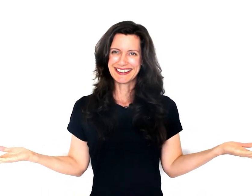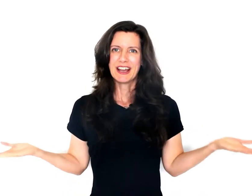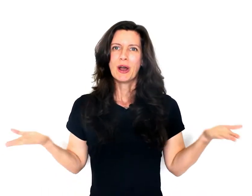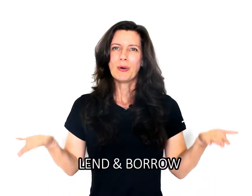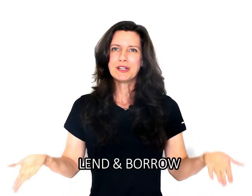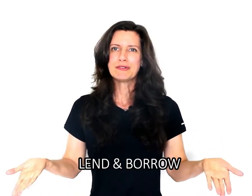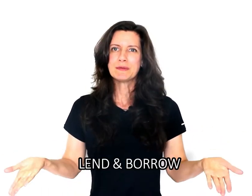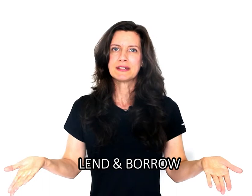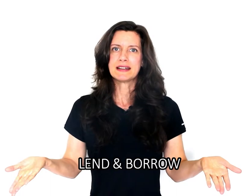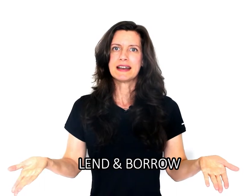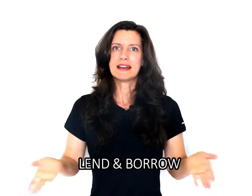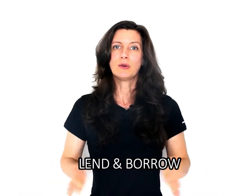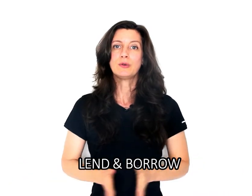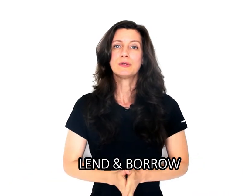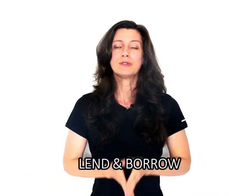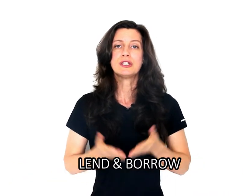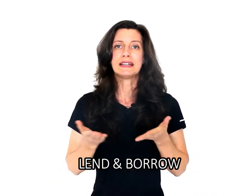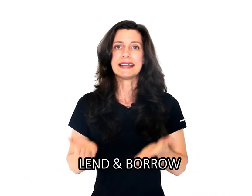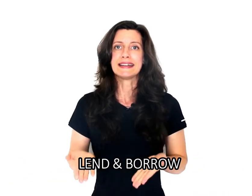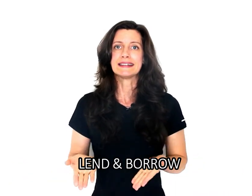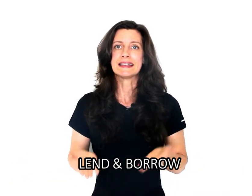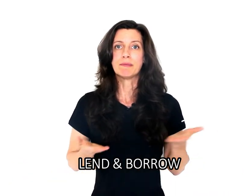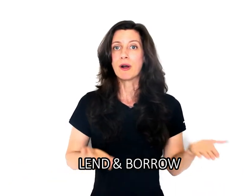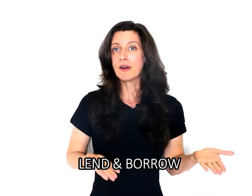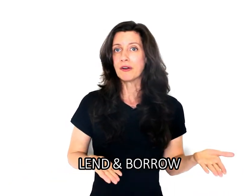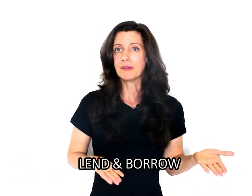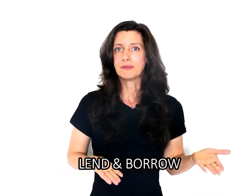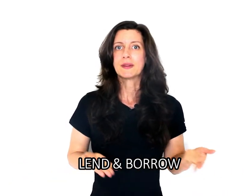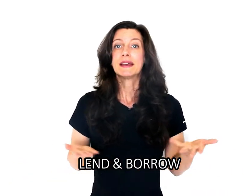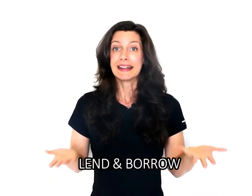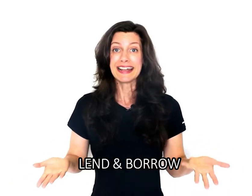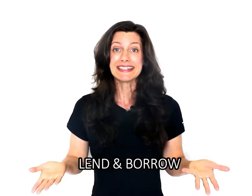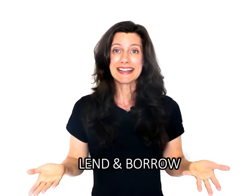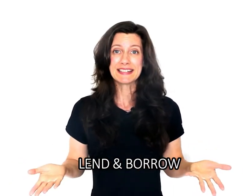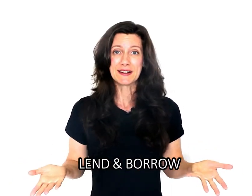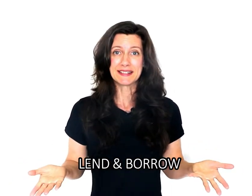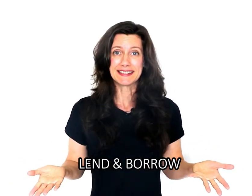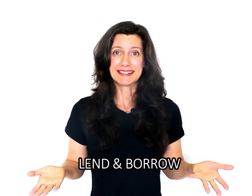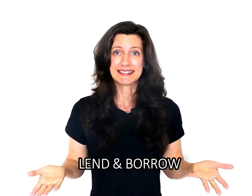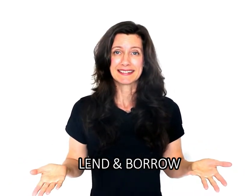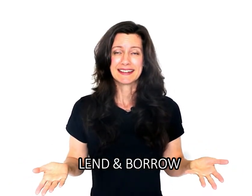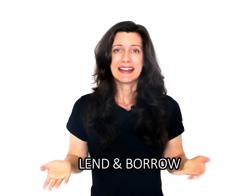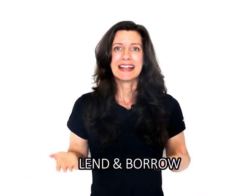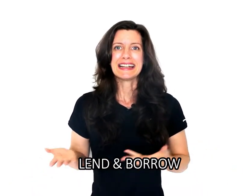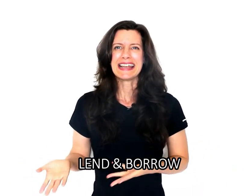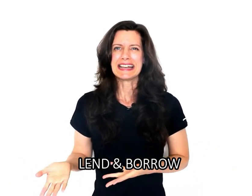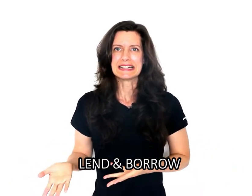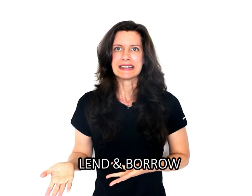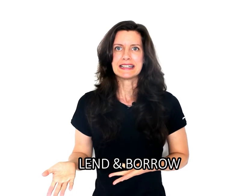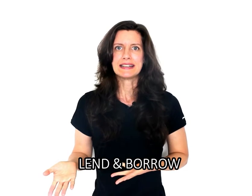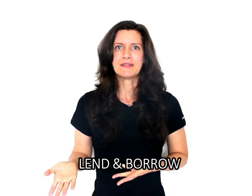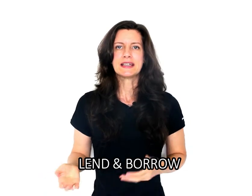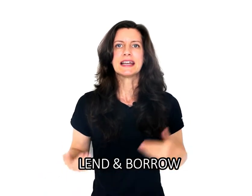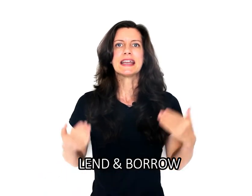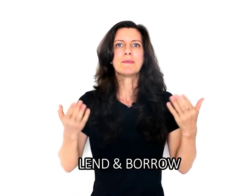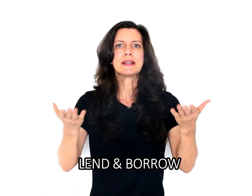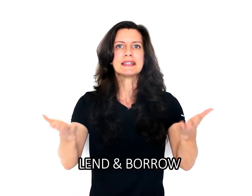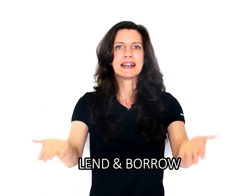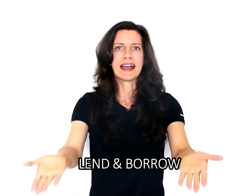Hoje vamos treinar o uso de land e borrow. Let's get started! Land significa emprestar.